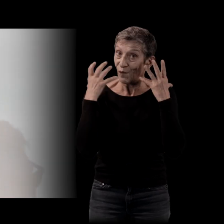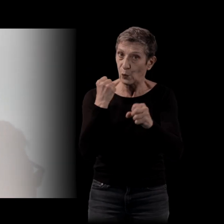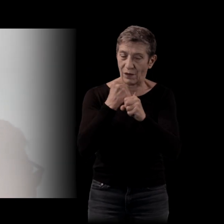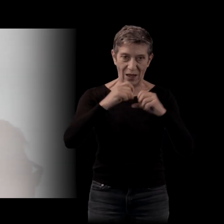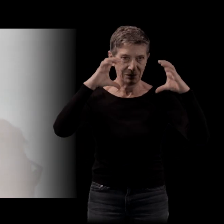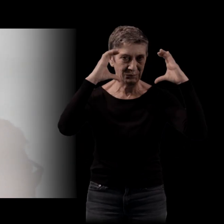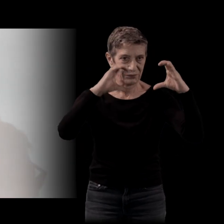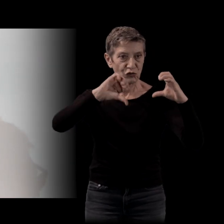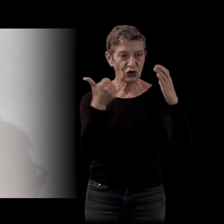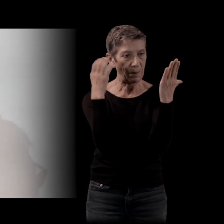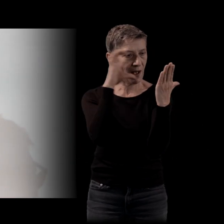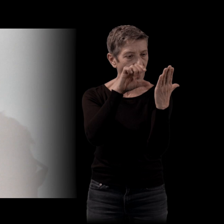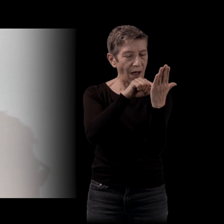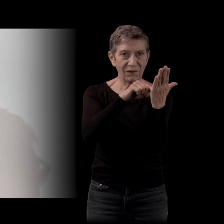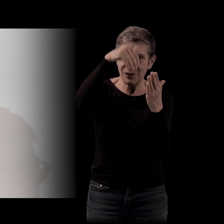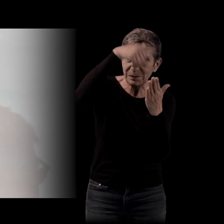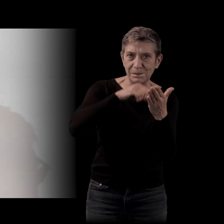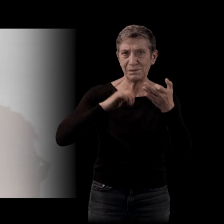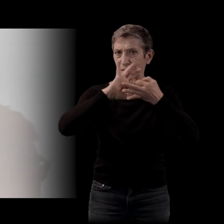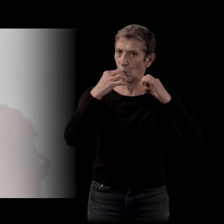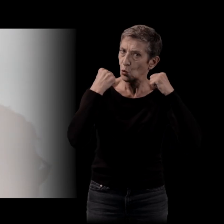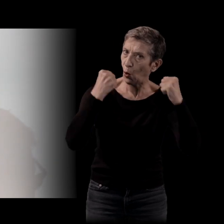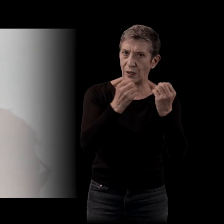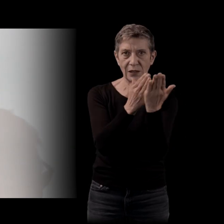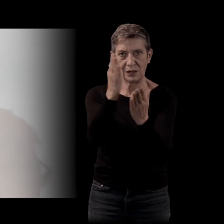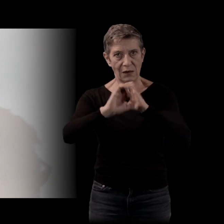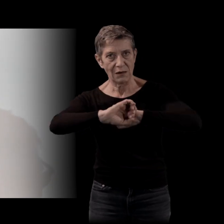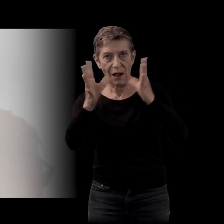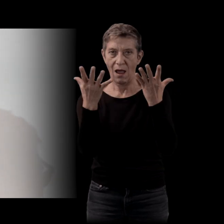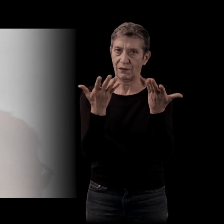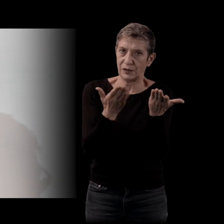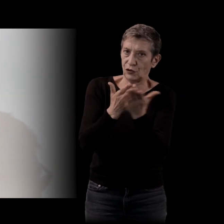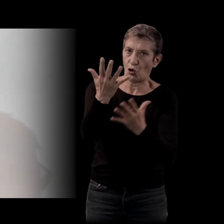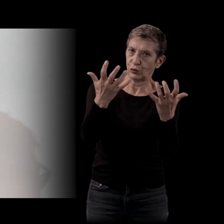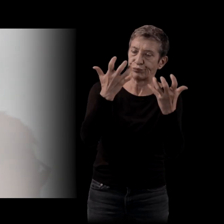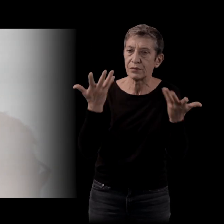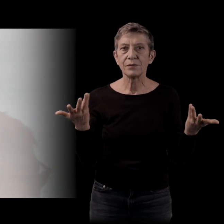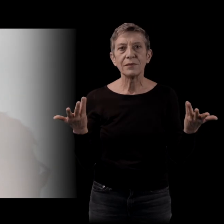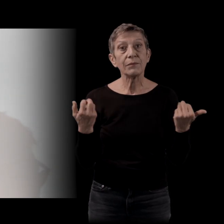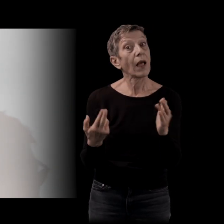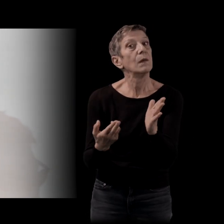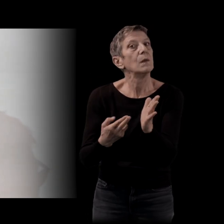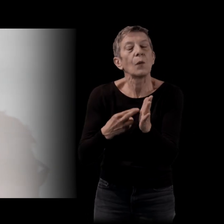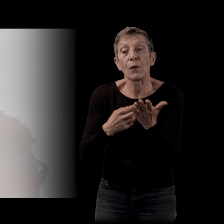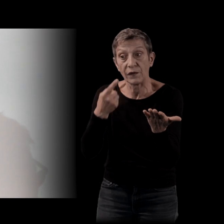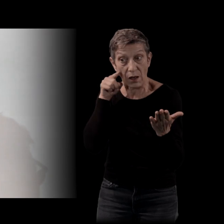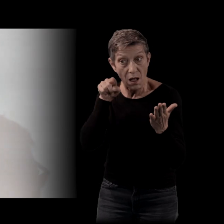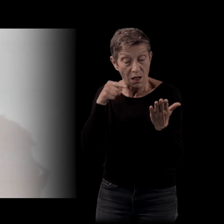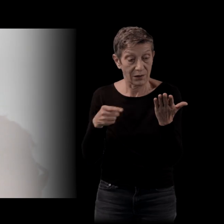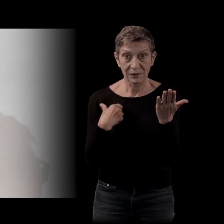solide, significatif et je pense que vous pourrez trouver dans ce roman, il a des fois des paragraphes qui vous avez l'impression que c'est déjà presque un monde